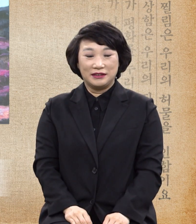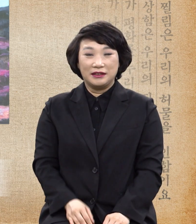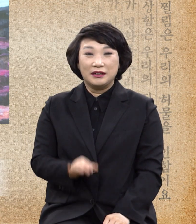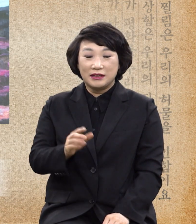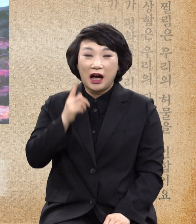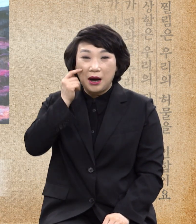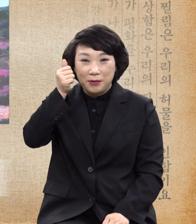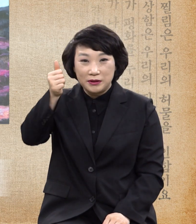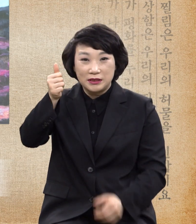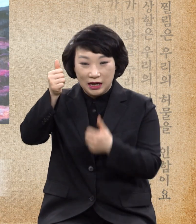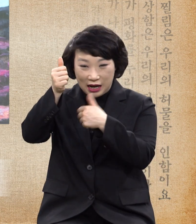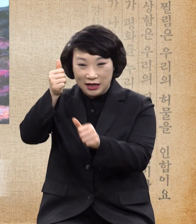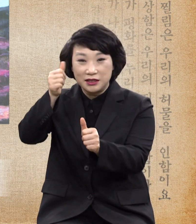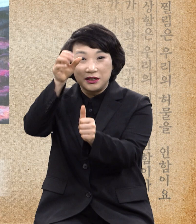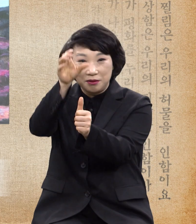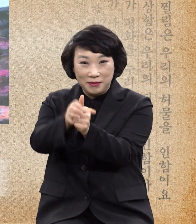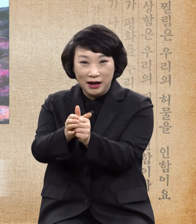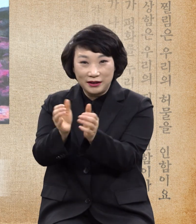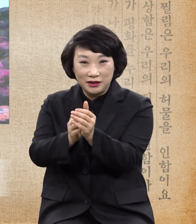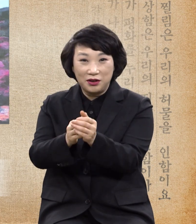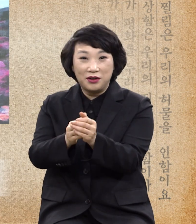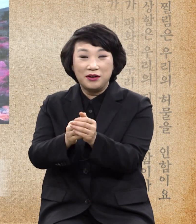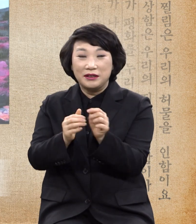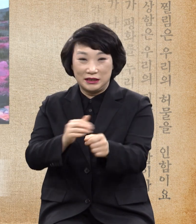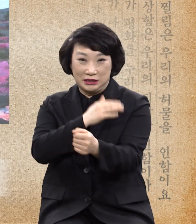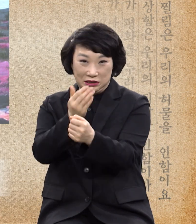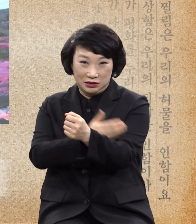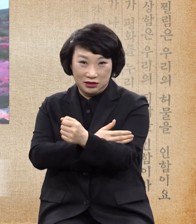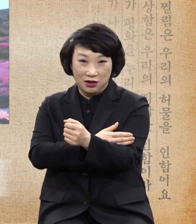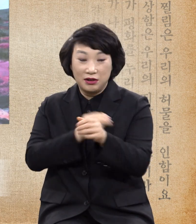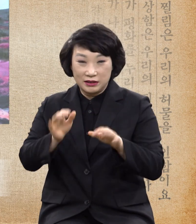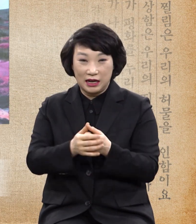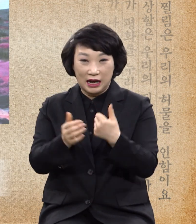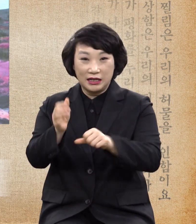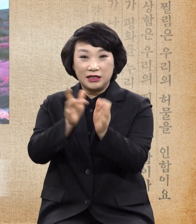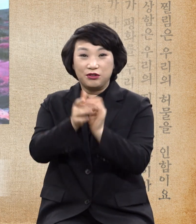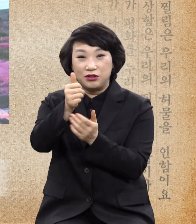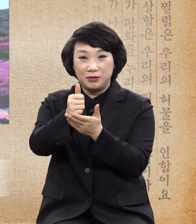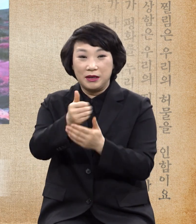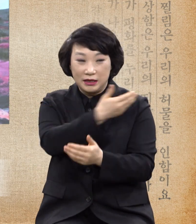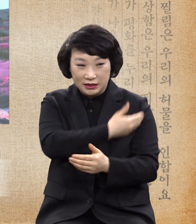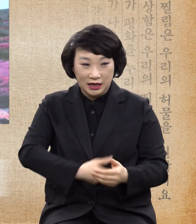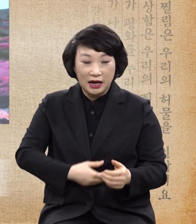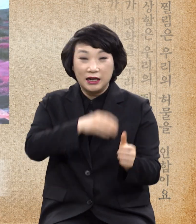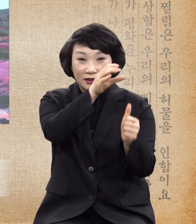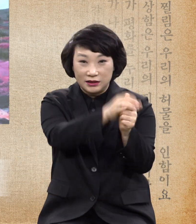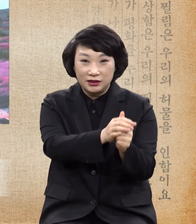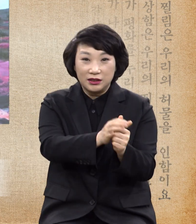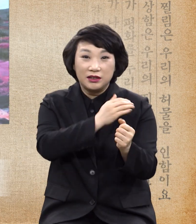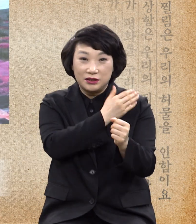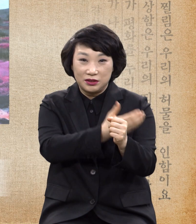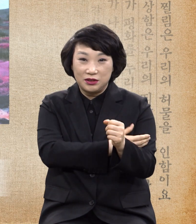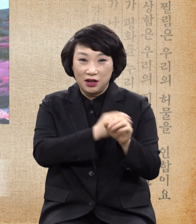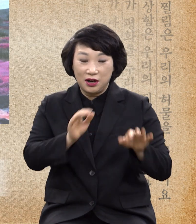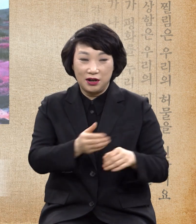아들에게 주신 능력 아들이 제자들에게 주신 능력 제자들이